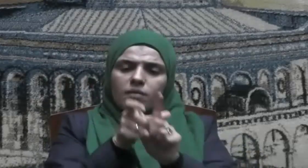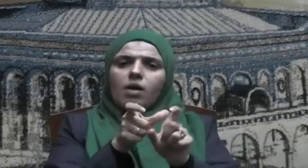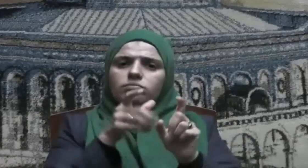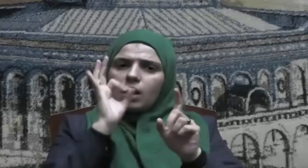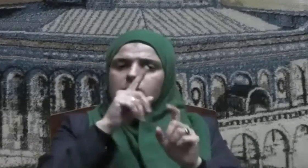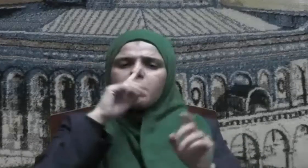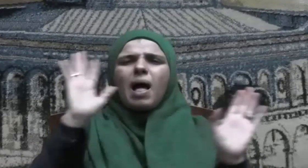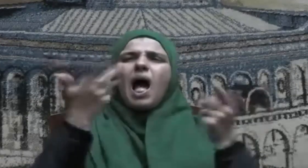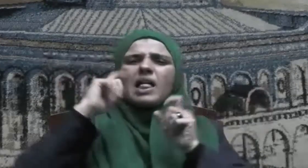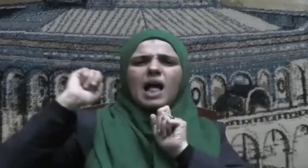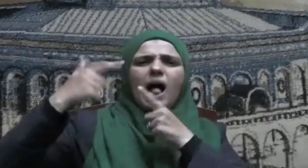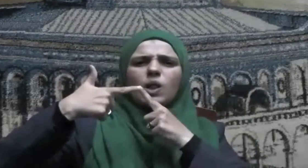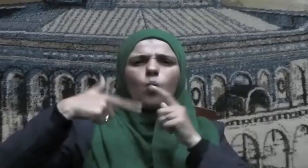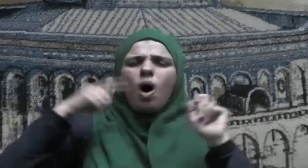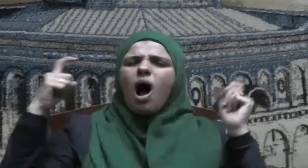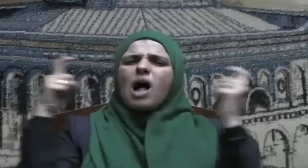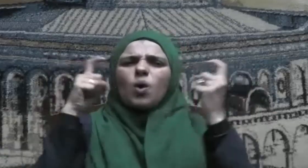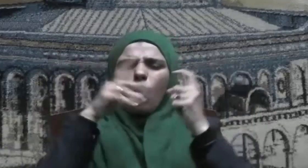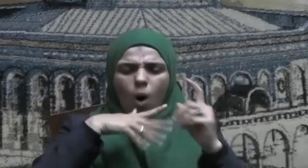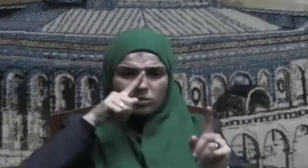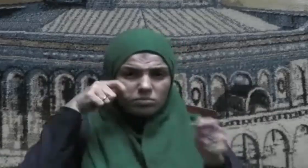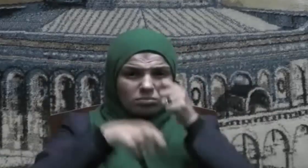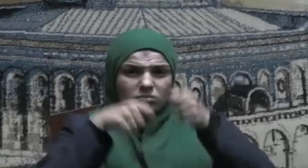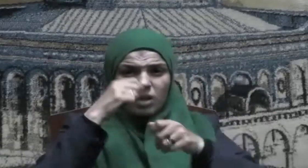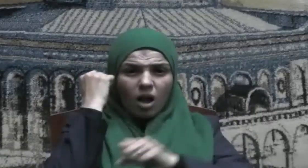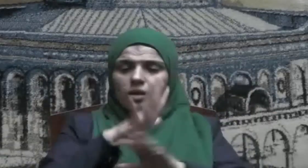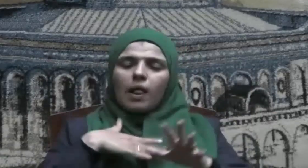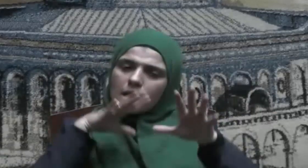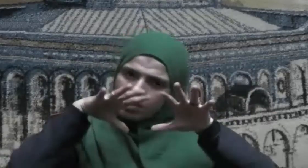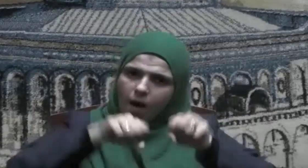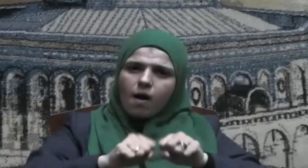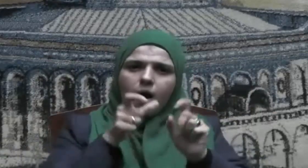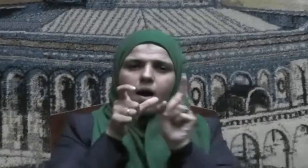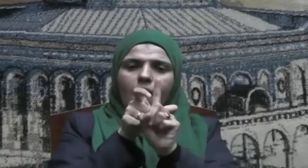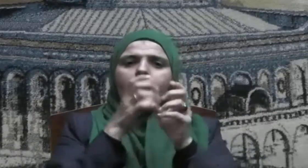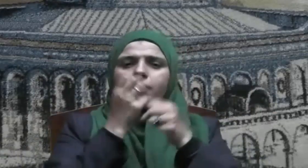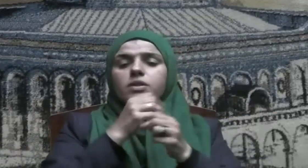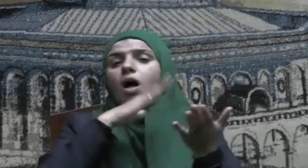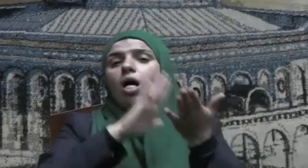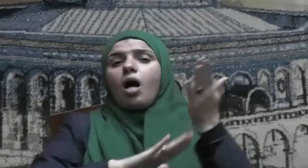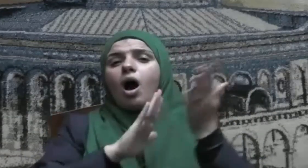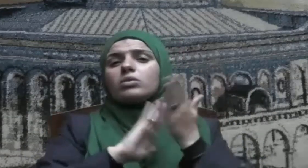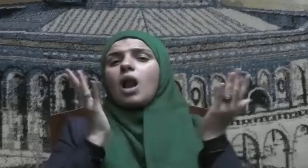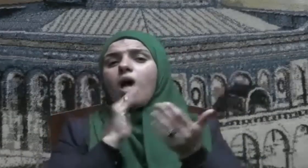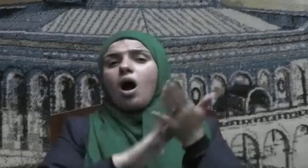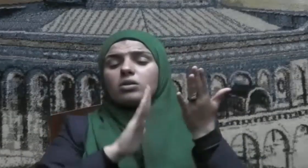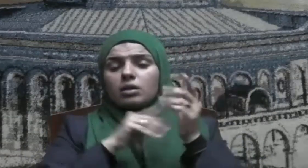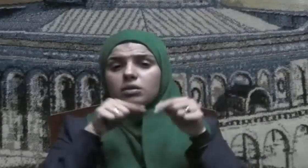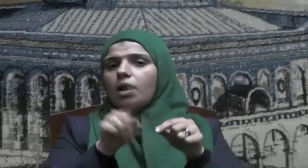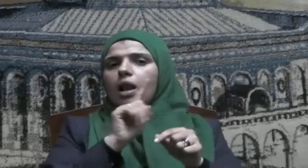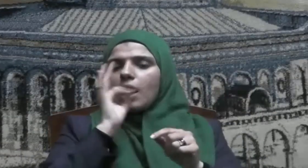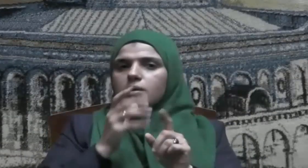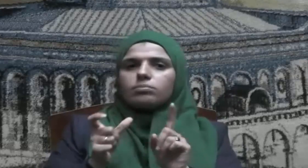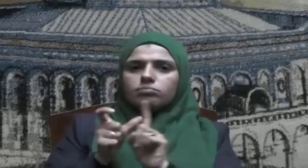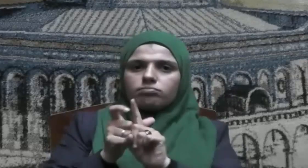أي عدو يناوبه أو أي خطر يتأذنه وأن نكون عيونا